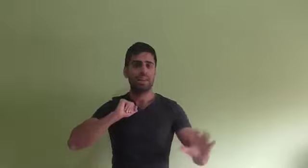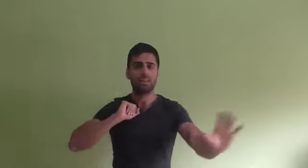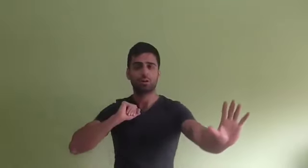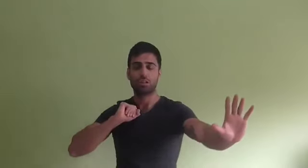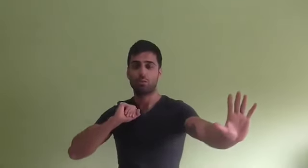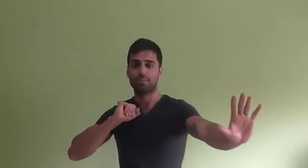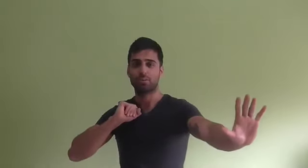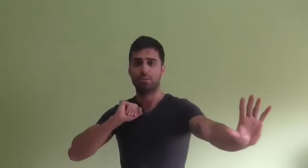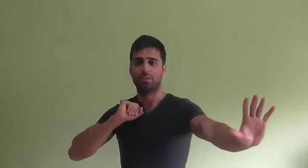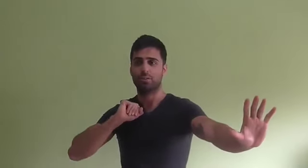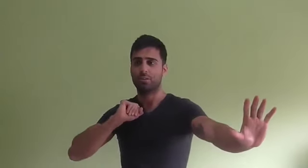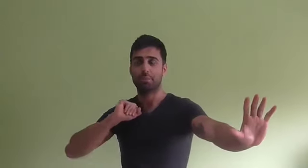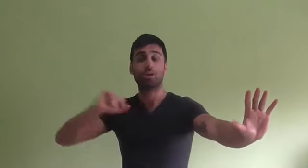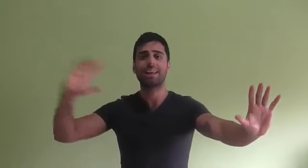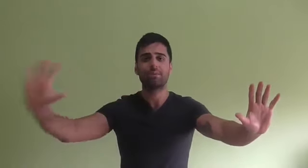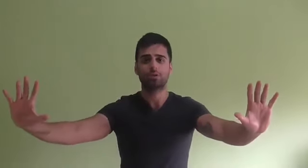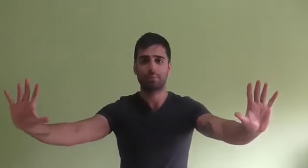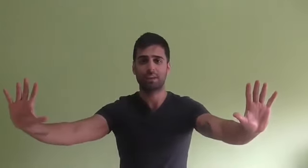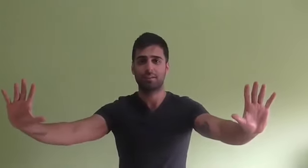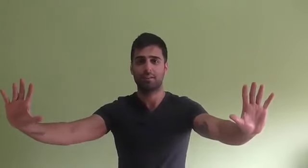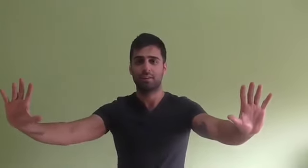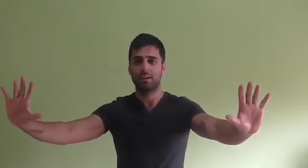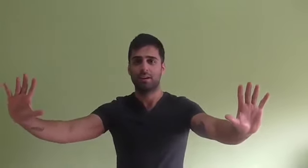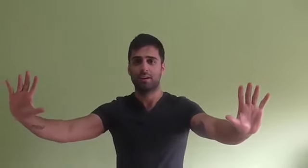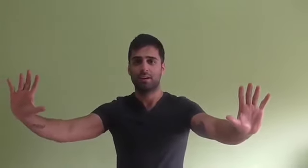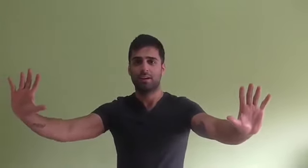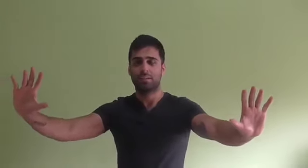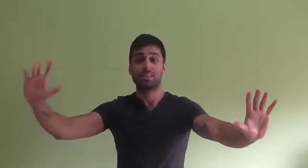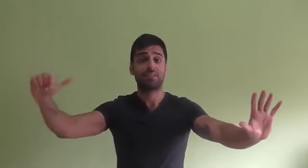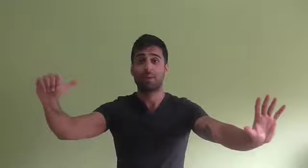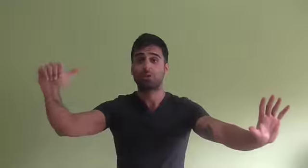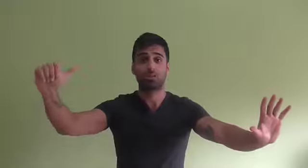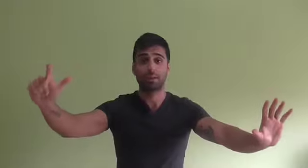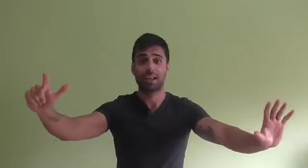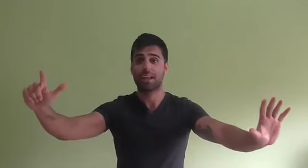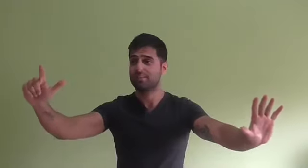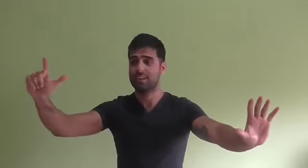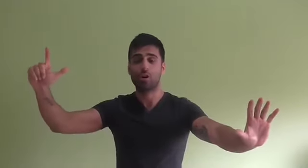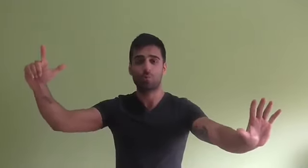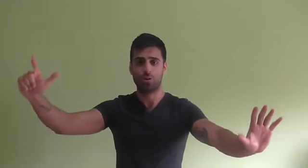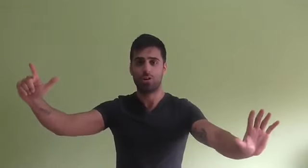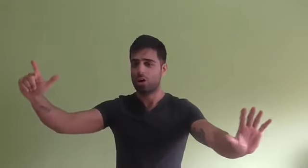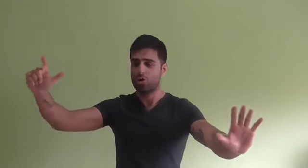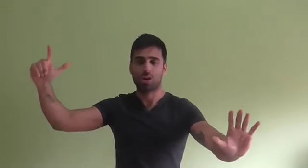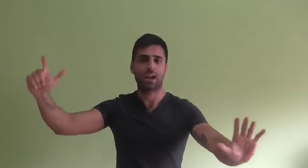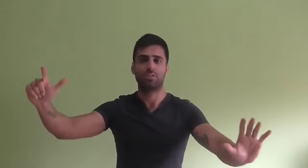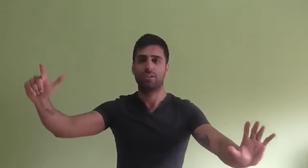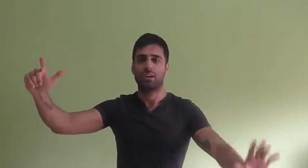Lea libros del budismo, pero lee libros también. De Jeff Bezos y Bill Gates y cómo lograron